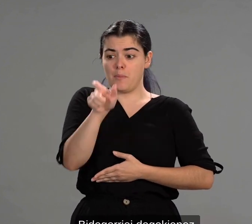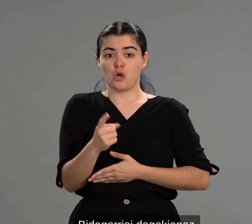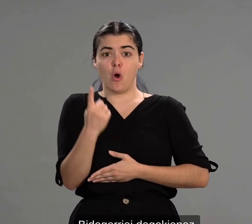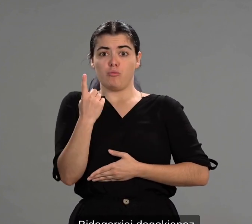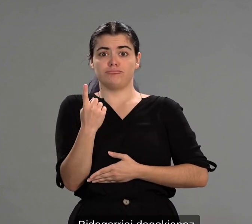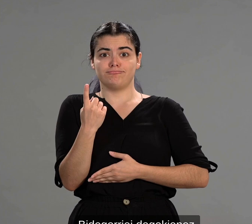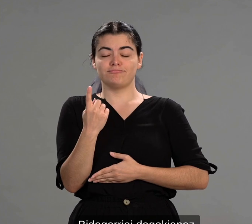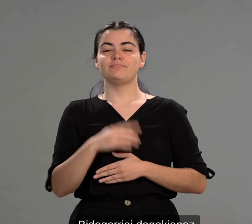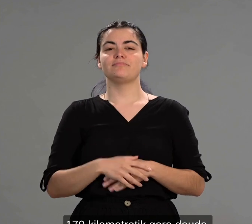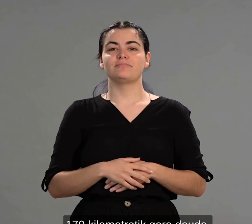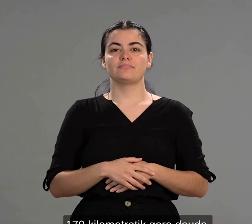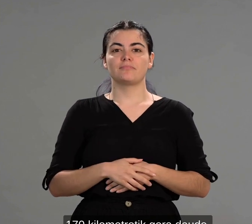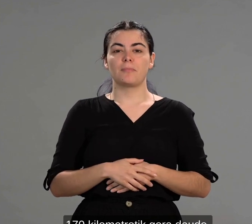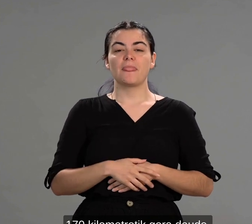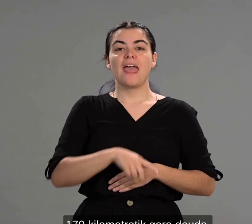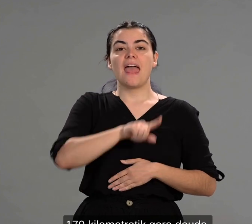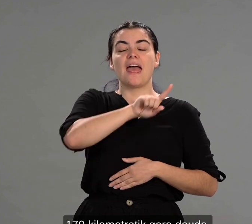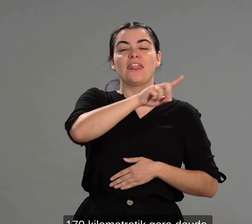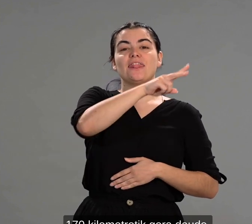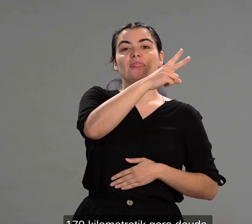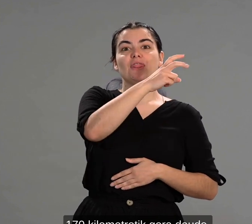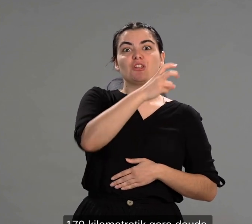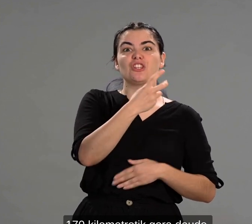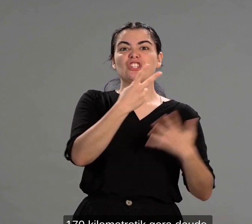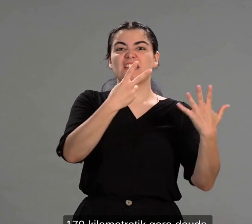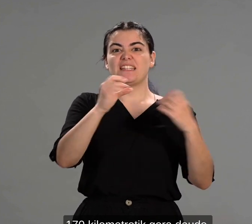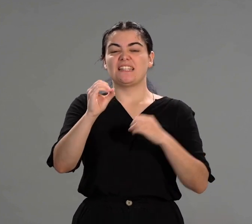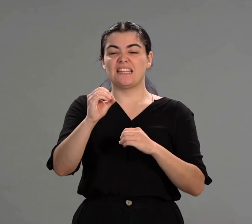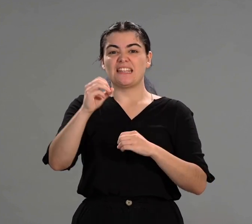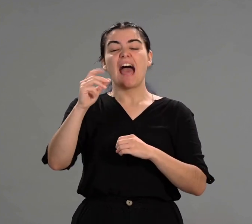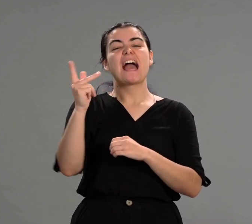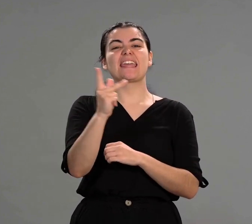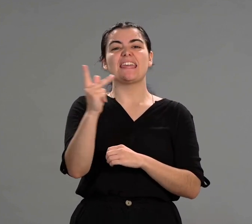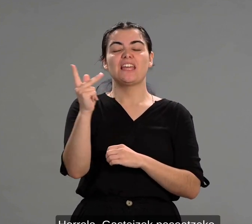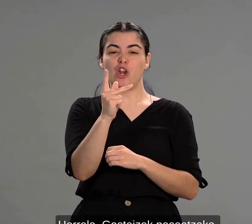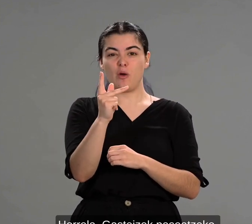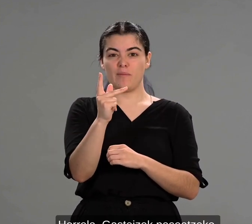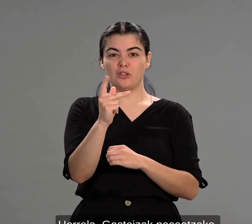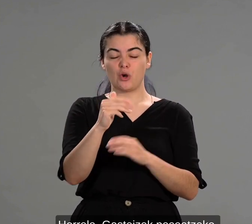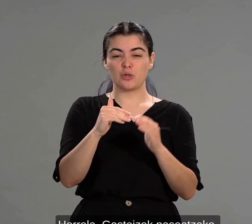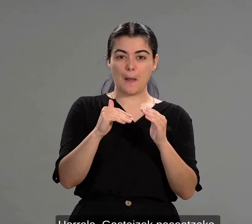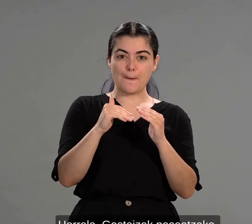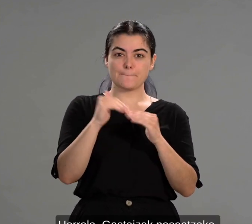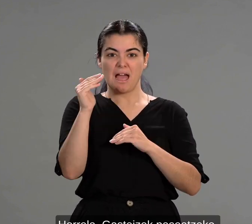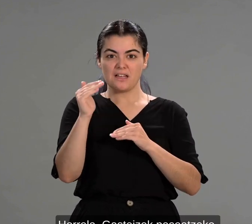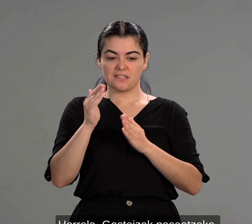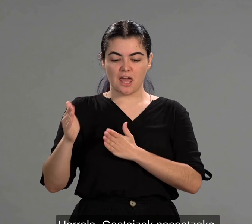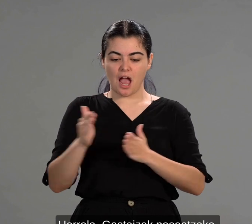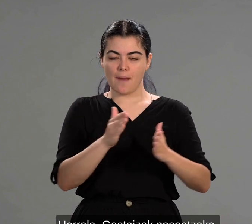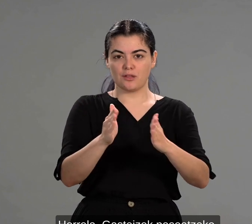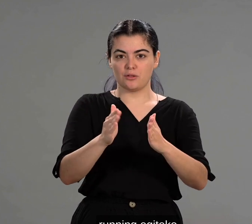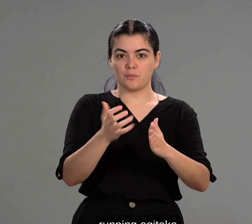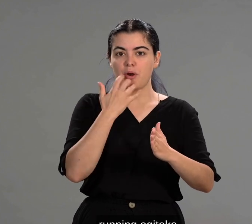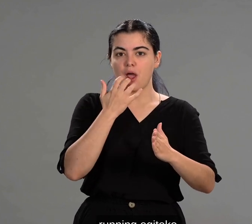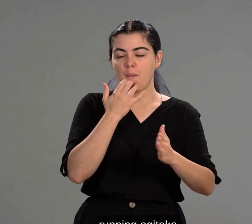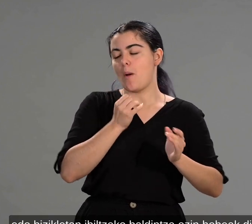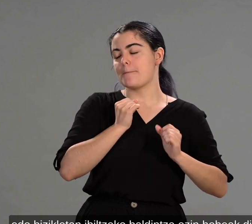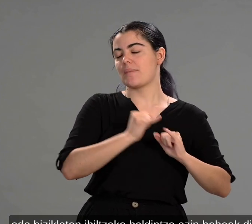dagokien ez, euntairurogeita mar kilometrotik gora daude. Horrela, gazteizek paseatzeko, running egiteko edo